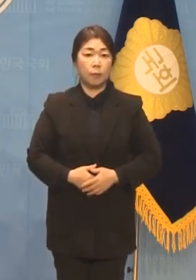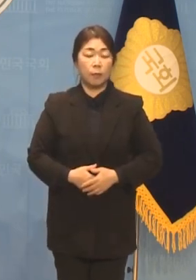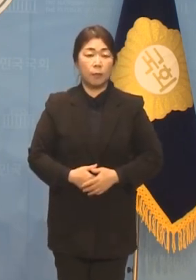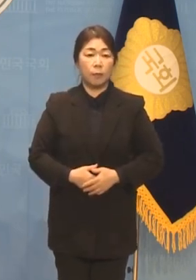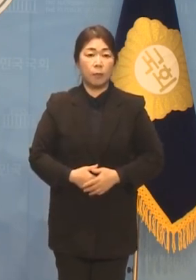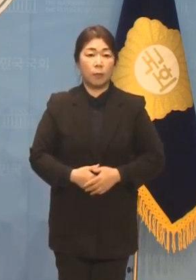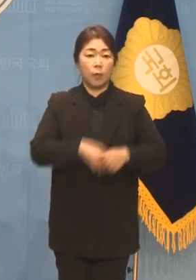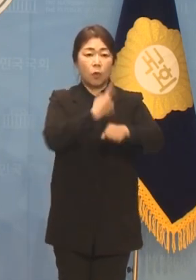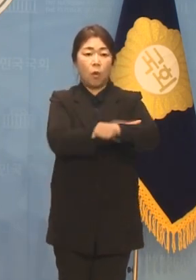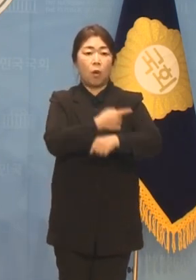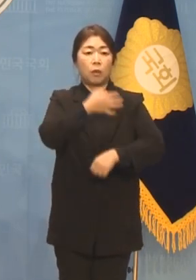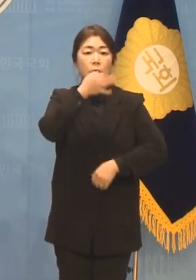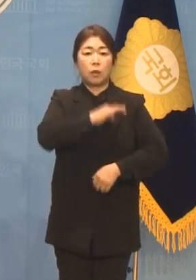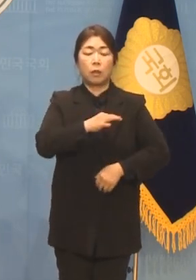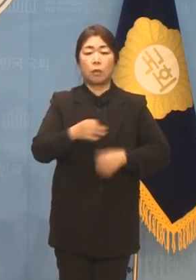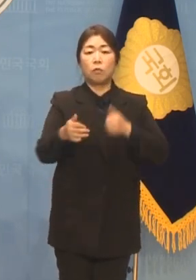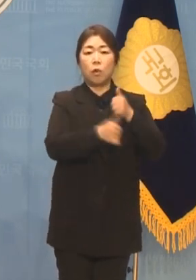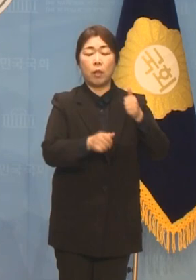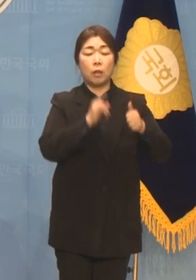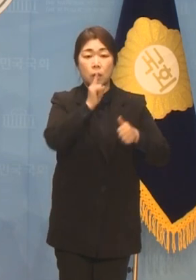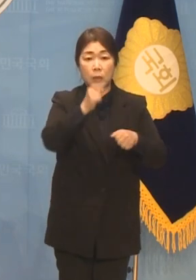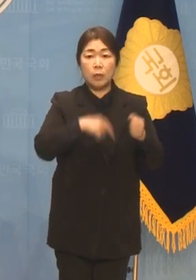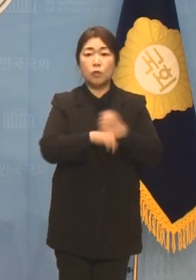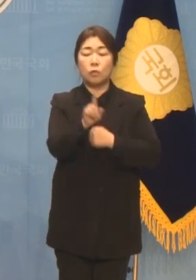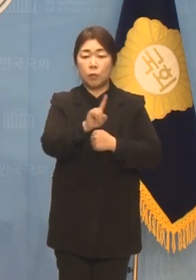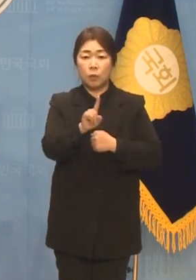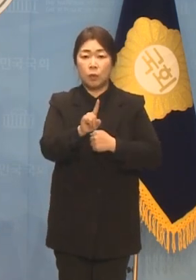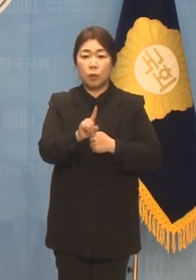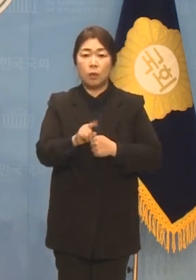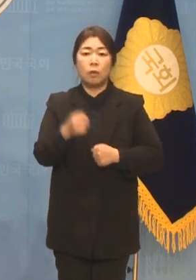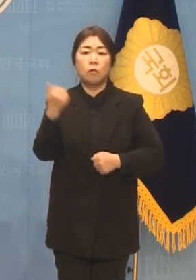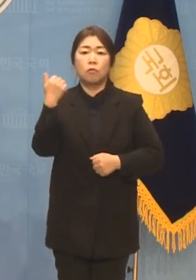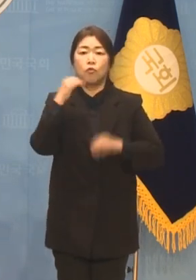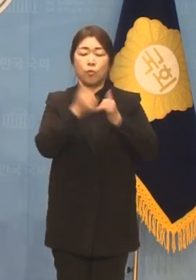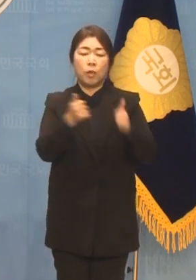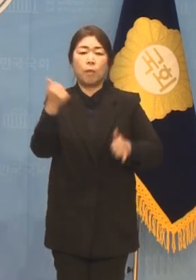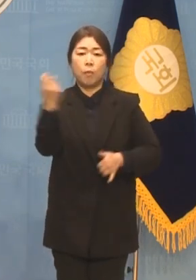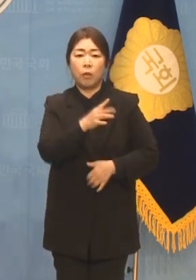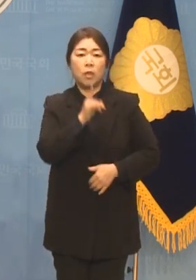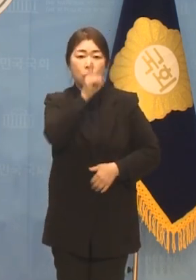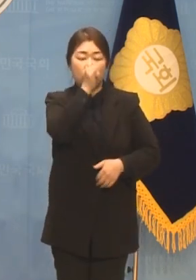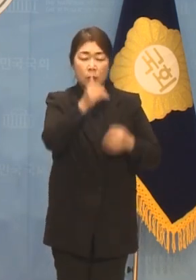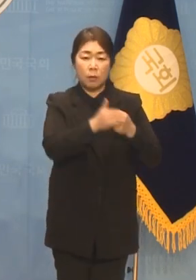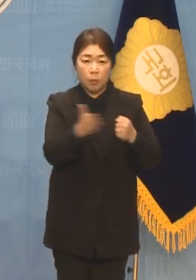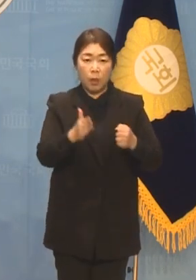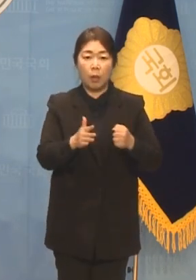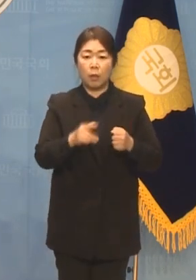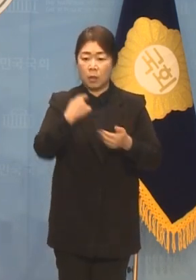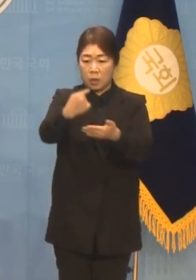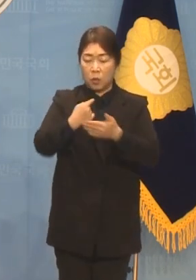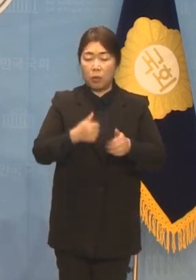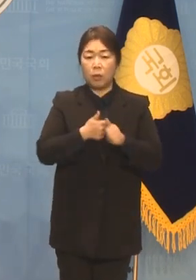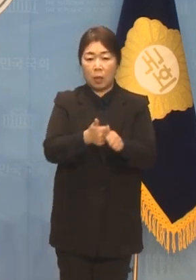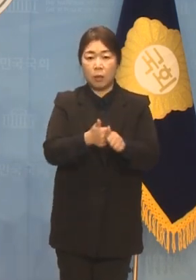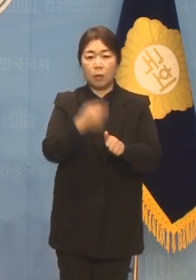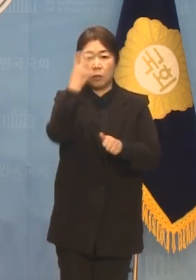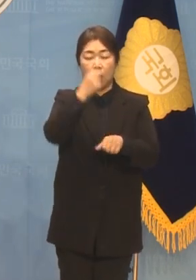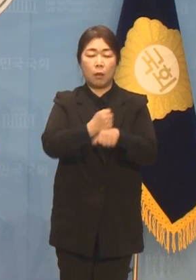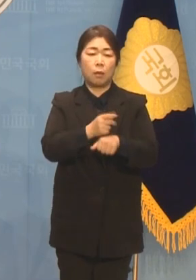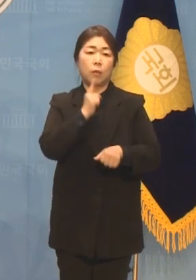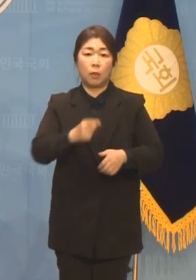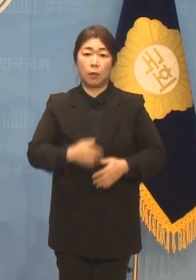괴롭히는 치졸한 행위를 즉각 중단해야 합니다 국민은 국민권익위원회의 물타기를 지켜보고 있습니다